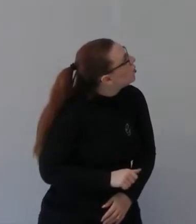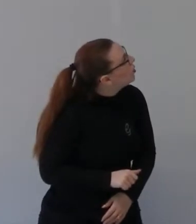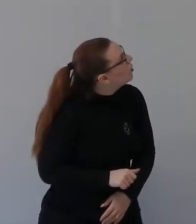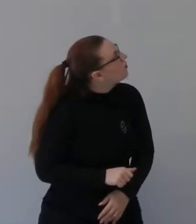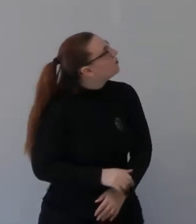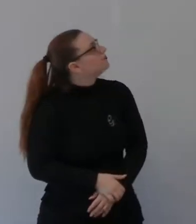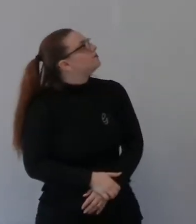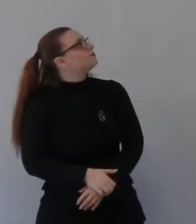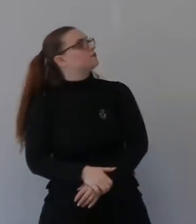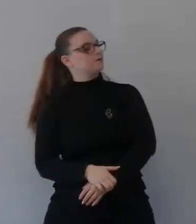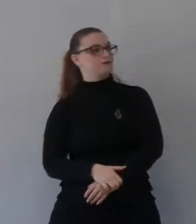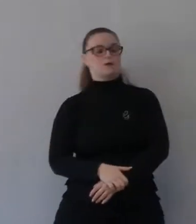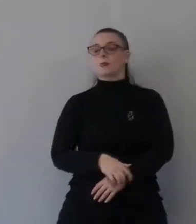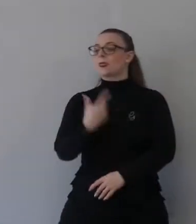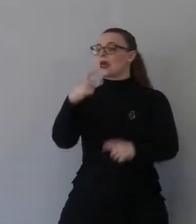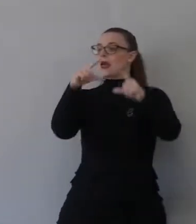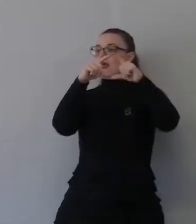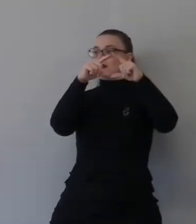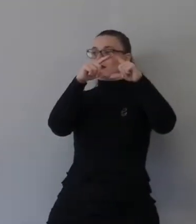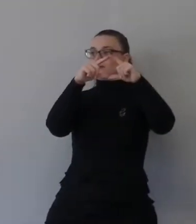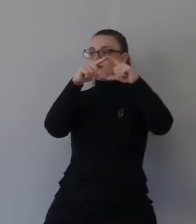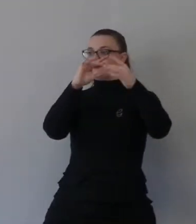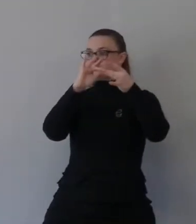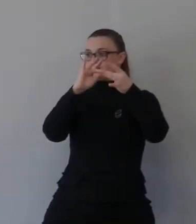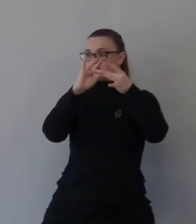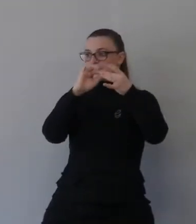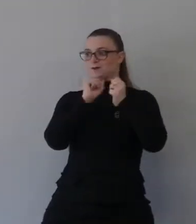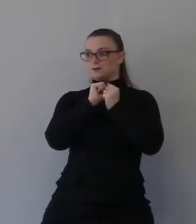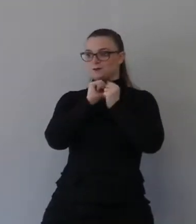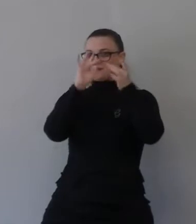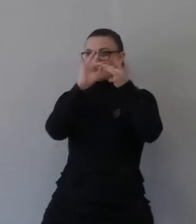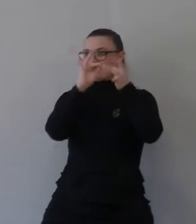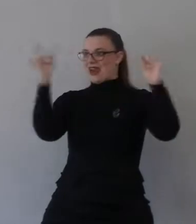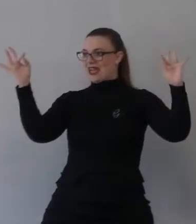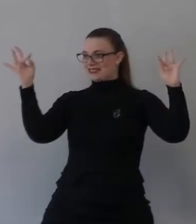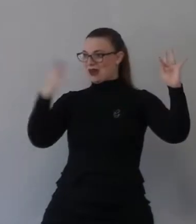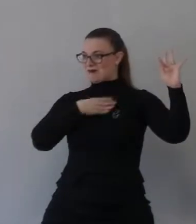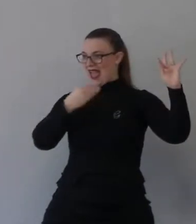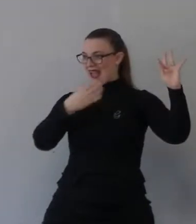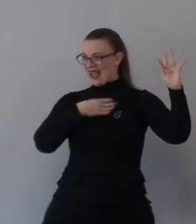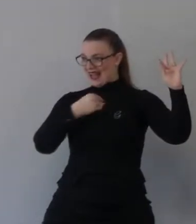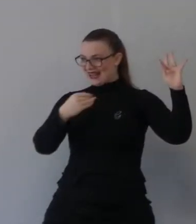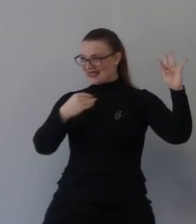considerate, in bianco è Isaia, in giallo, sfondo azzurro è Gesù.